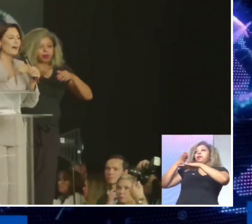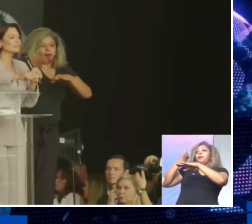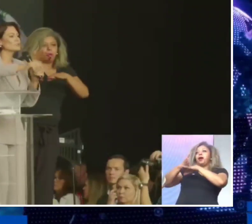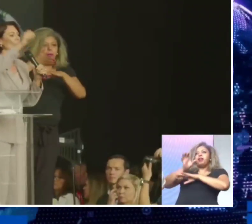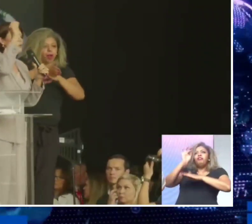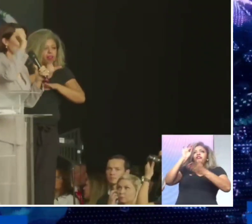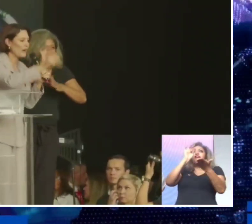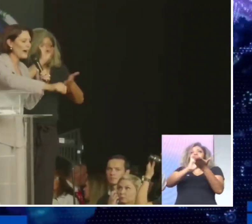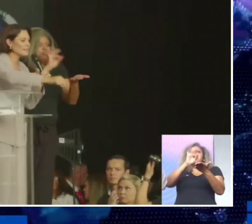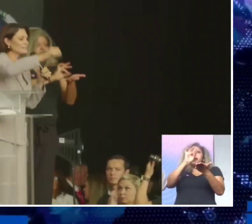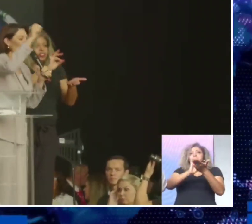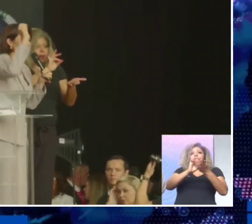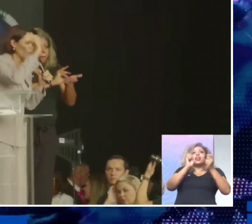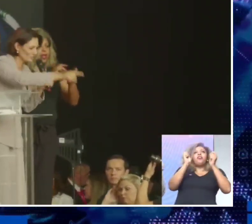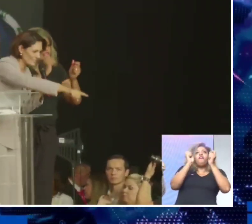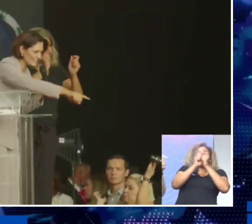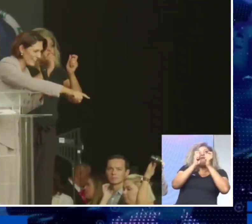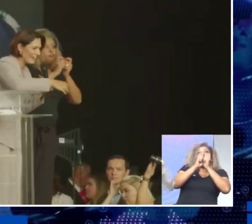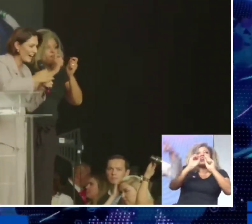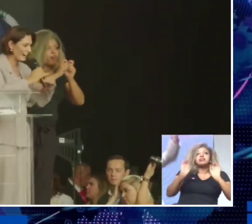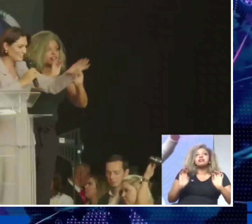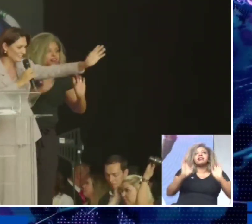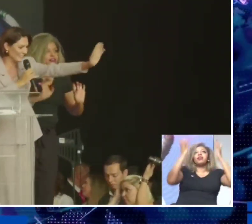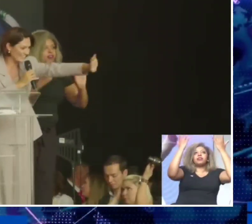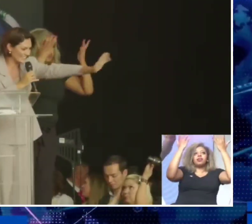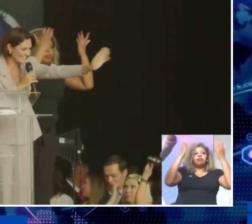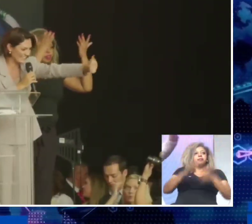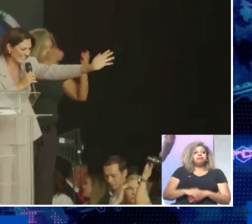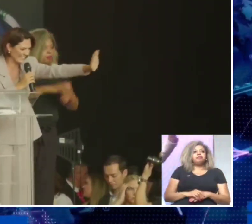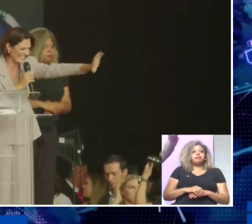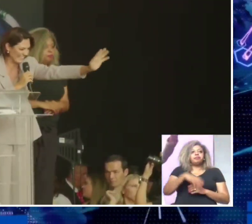de fato fazem acontecer. as